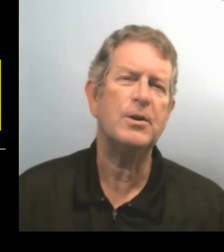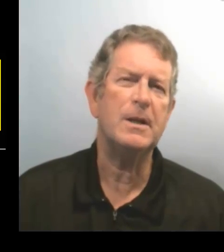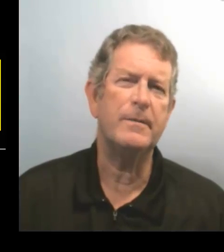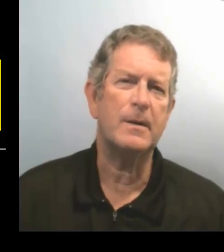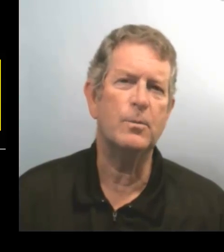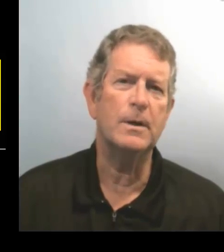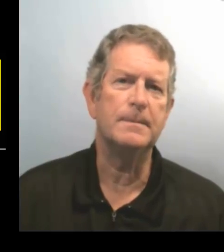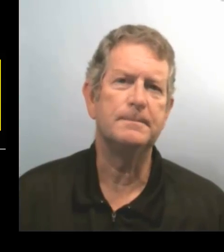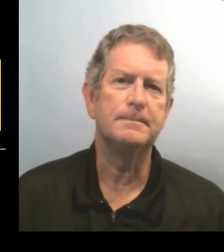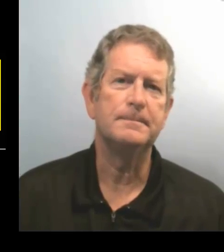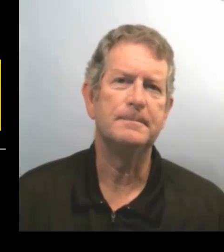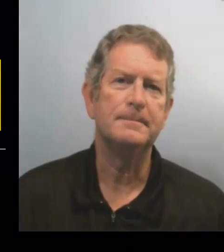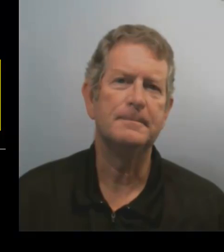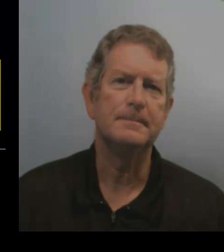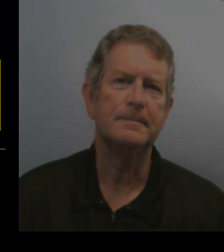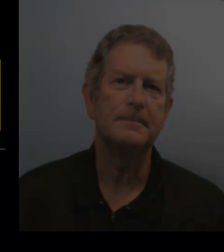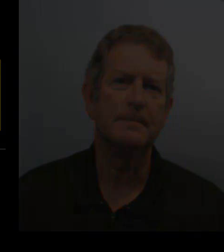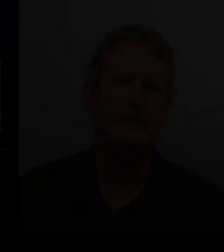Tu es fâché avec moi. 15.